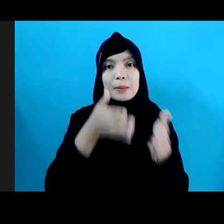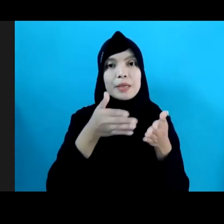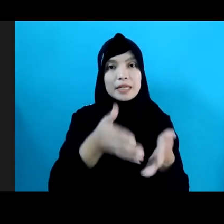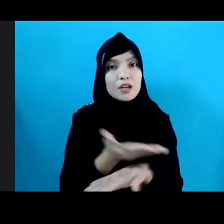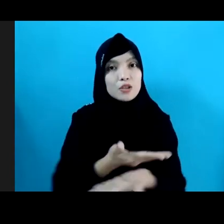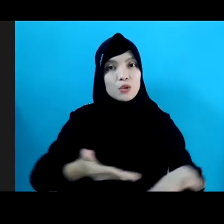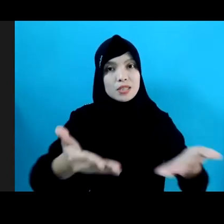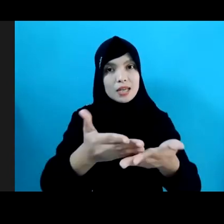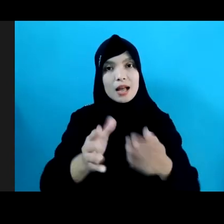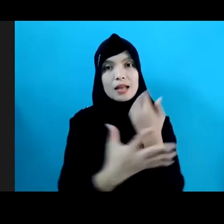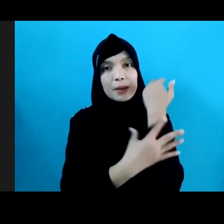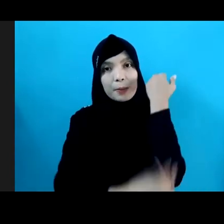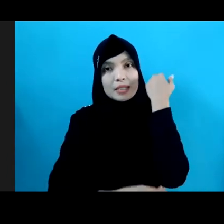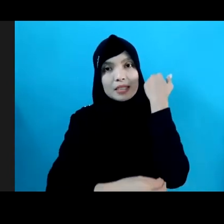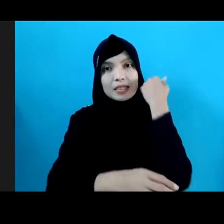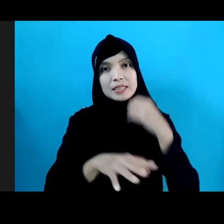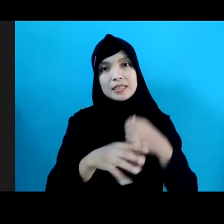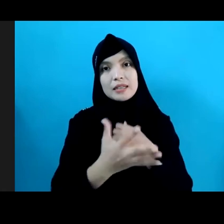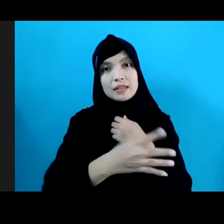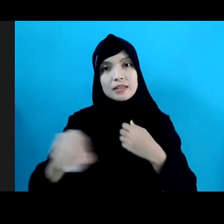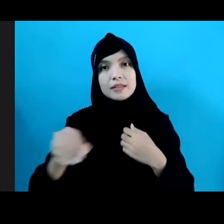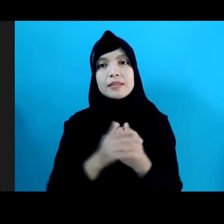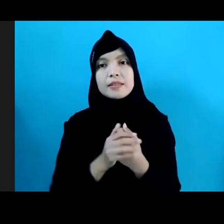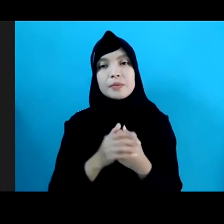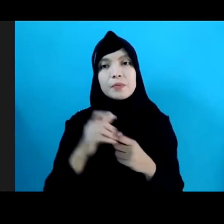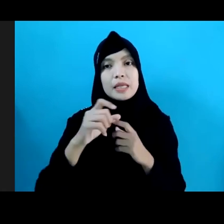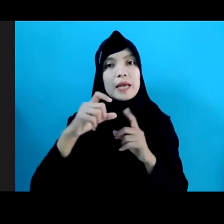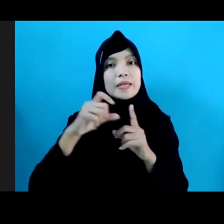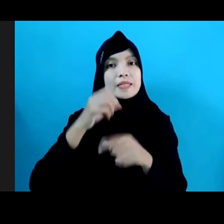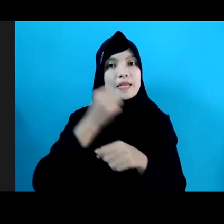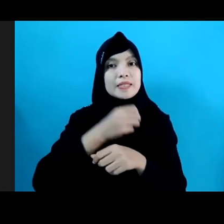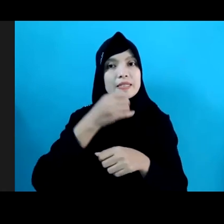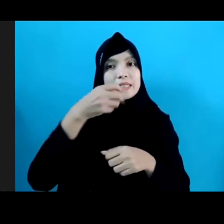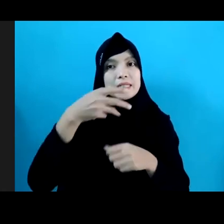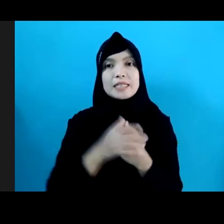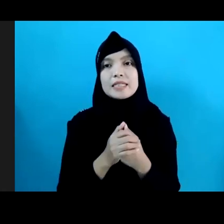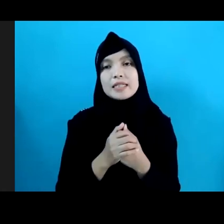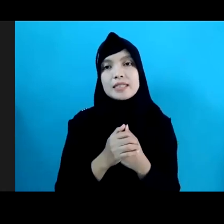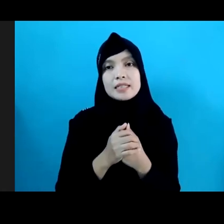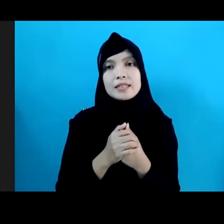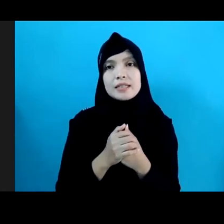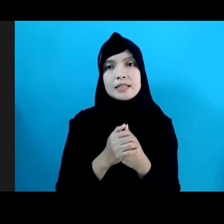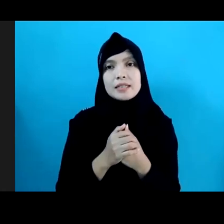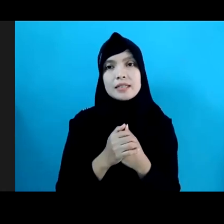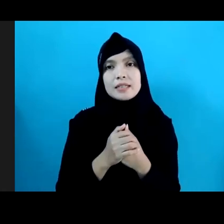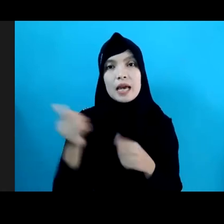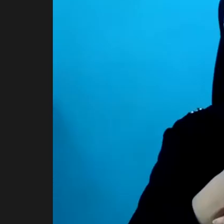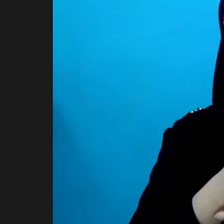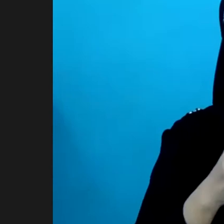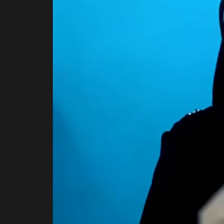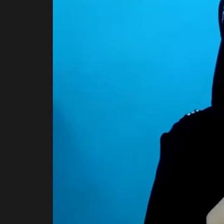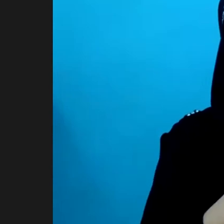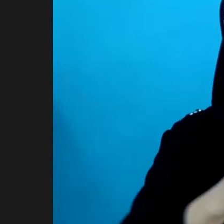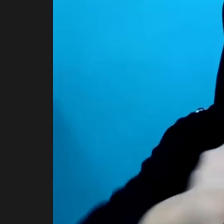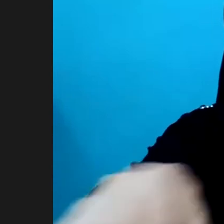Dan ketua sekretariat nasional SDGs Untuk Ibu Vivi kami persilahkan Terima kasih Mbak